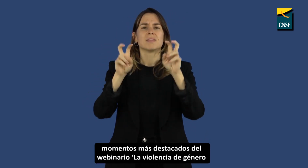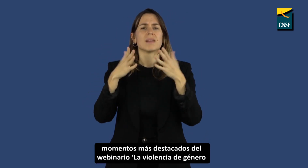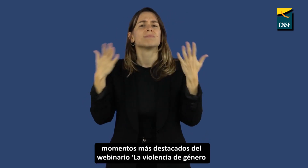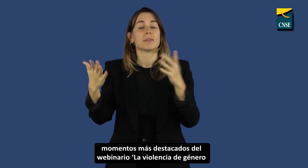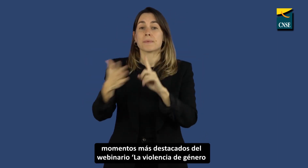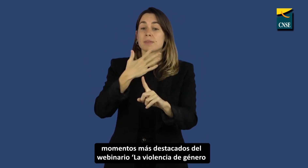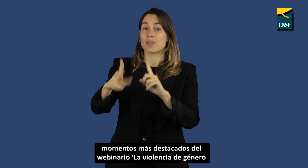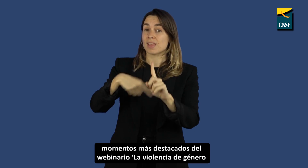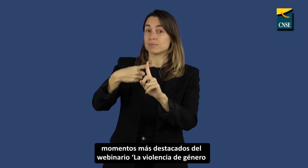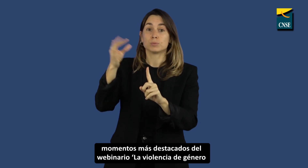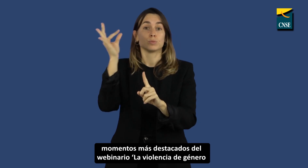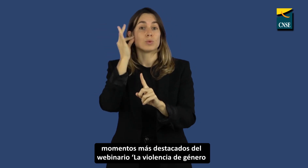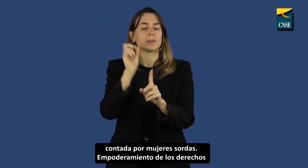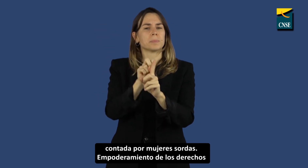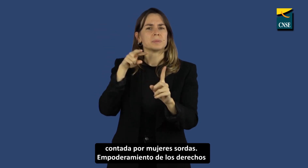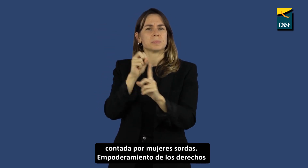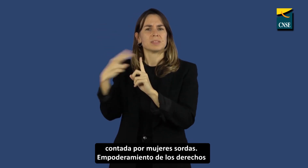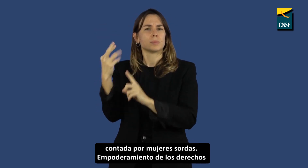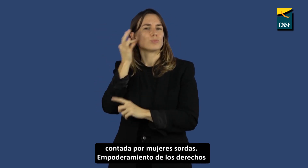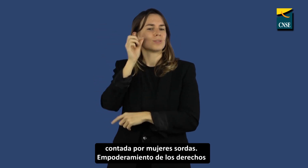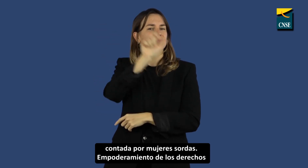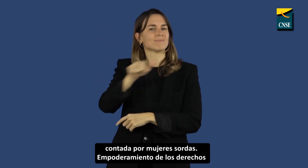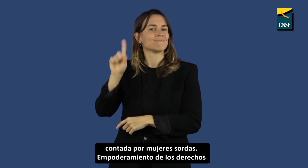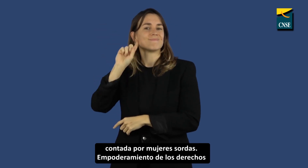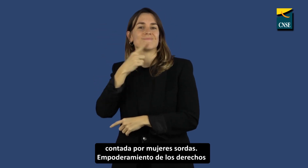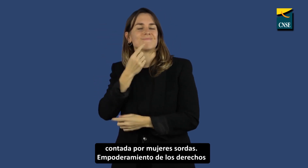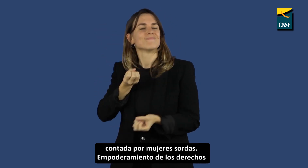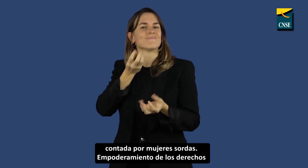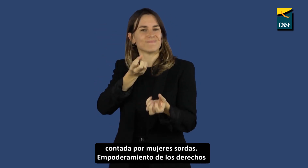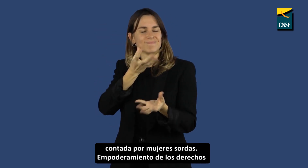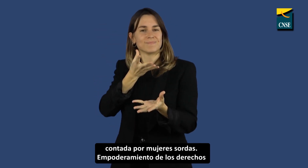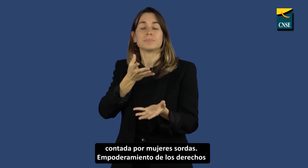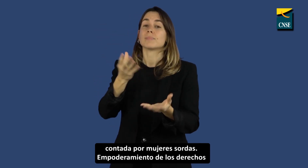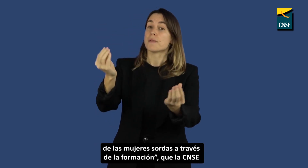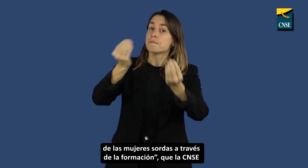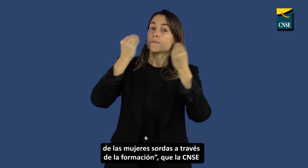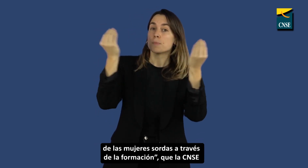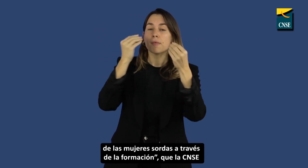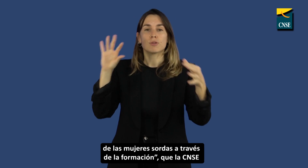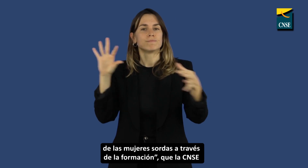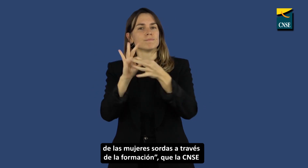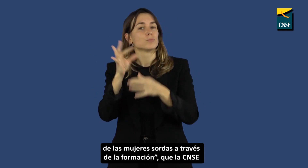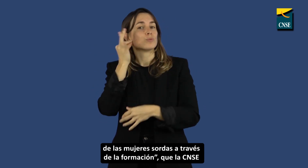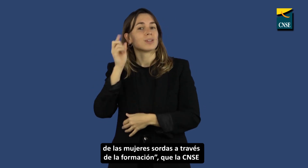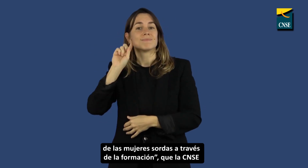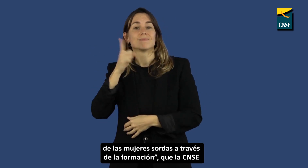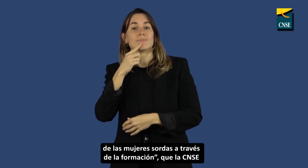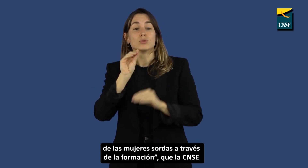La violencia de género contada por mujeres sordas. Empoderamiento de los derechos de las mujeres sordas a través de la